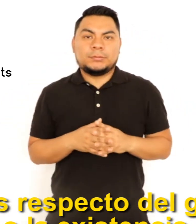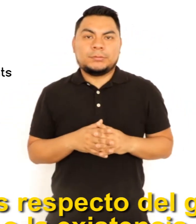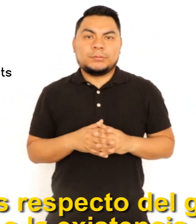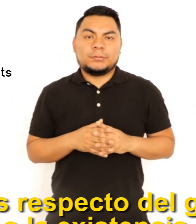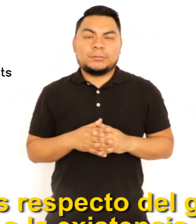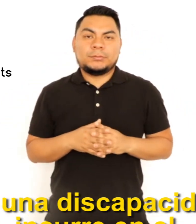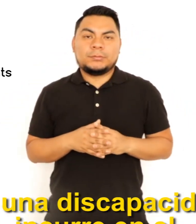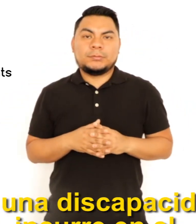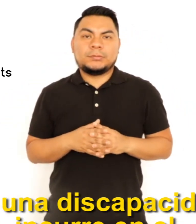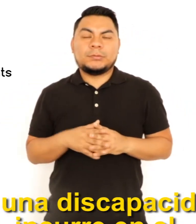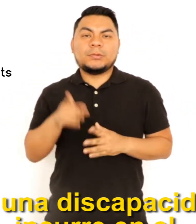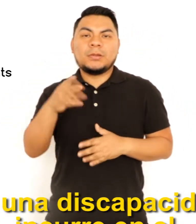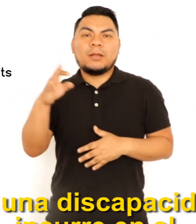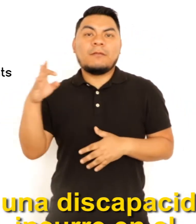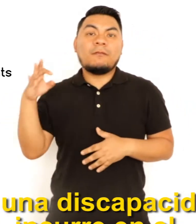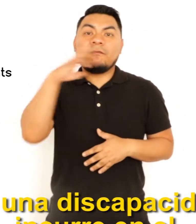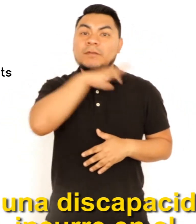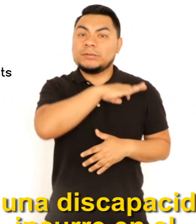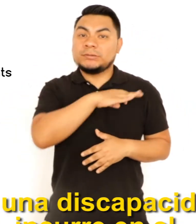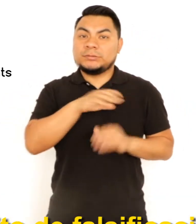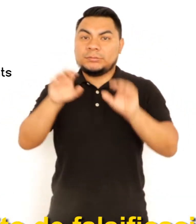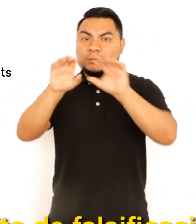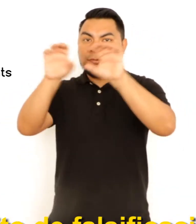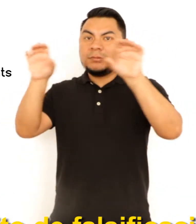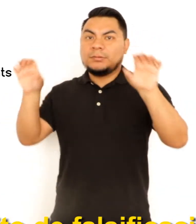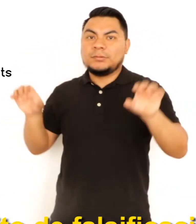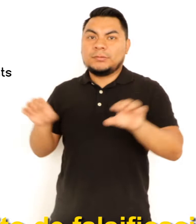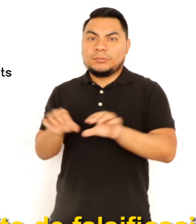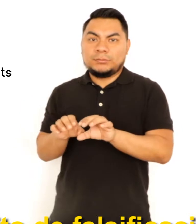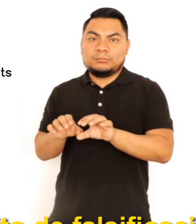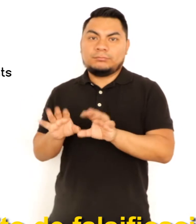existencia de una discapacidad incurre en el delito de falsificación.